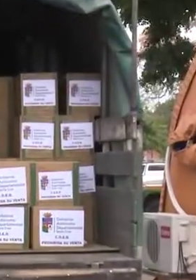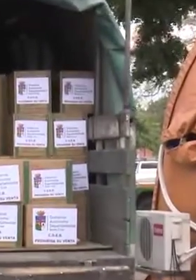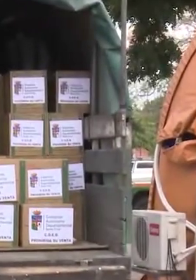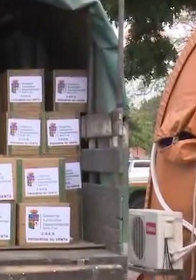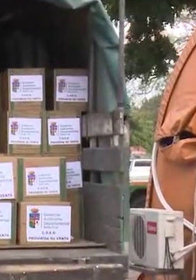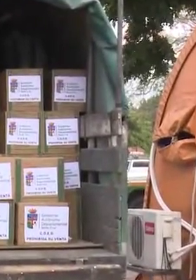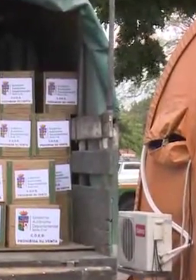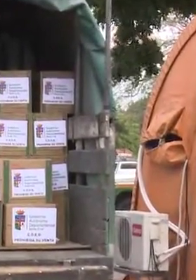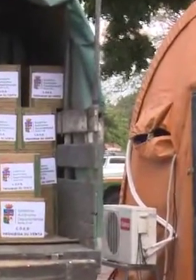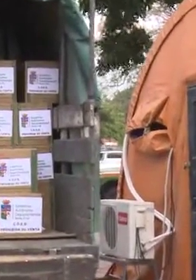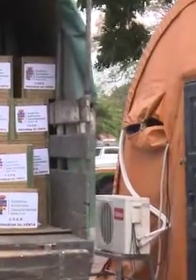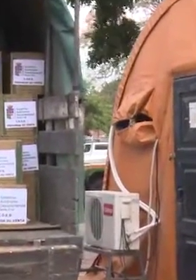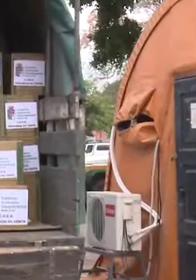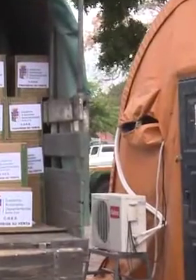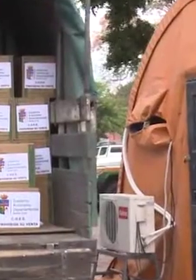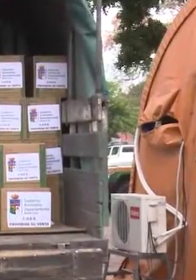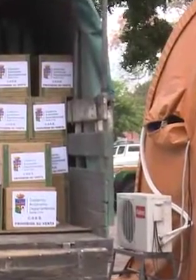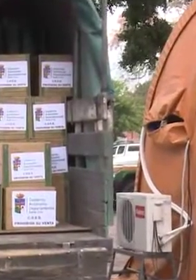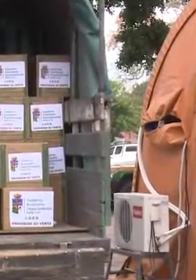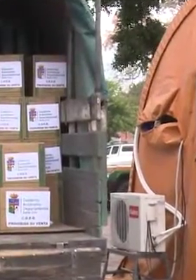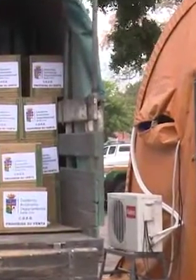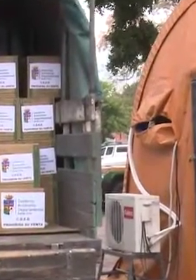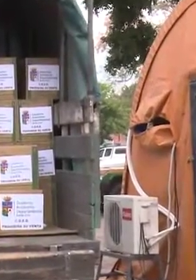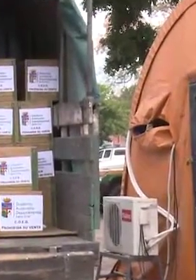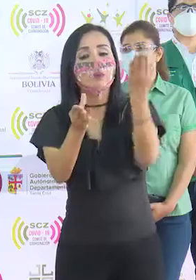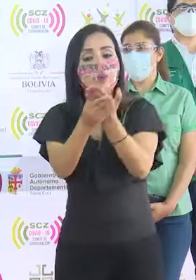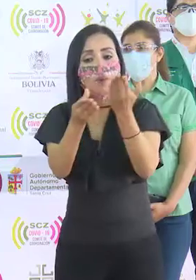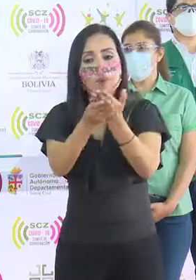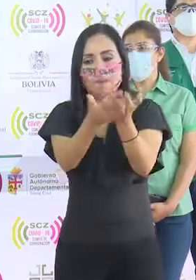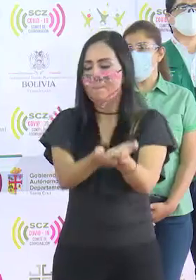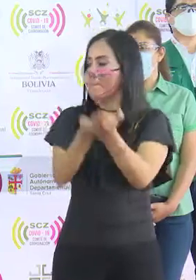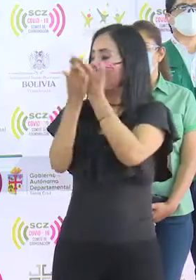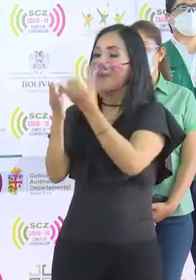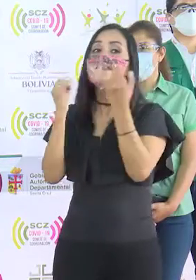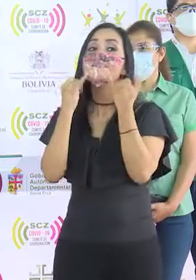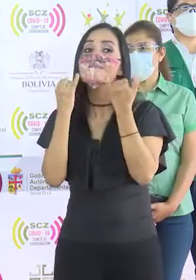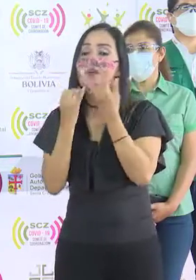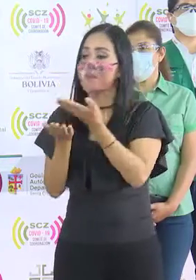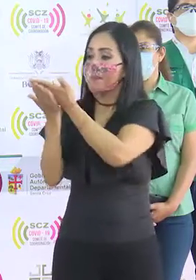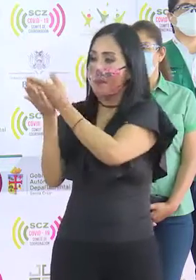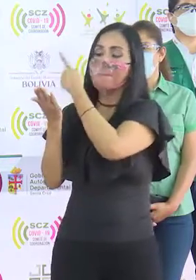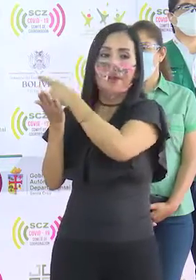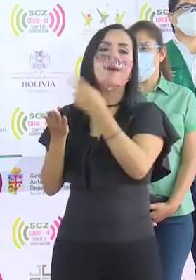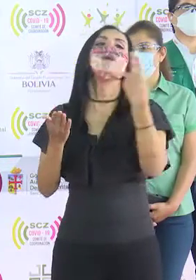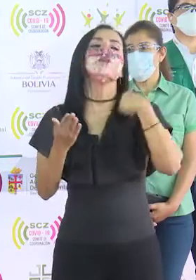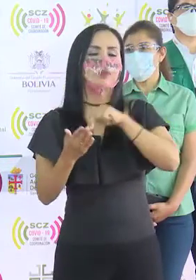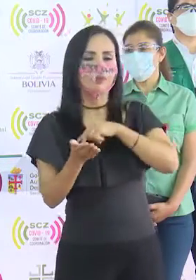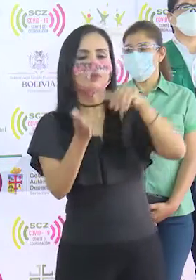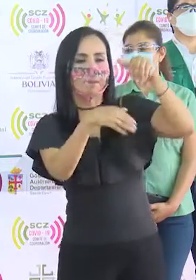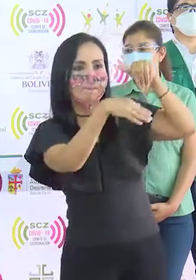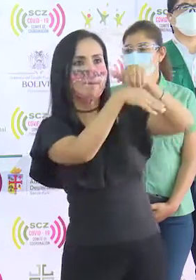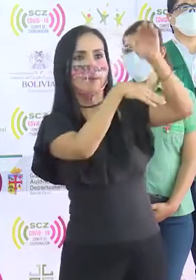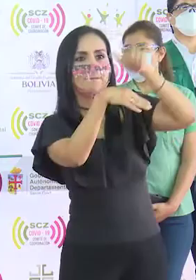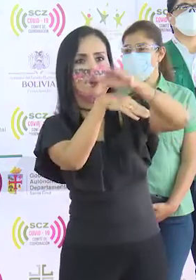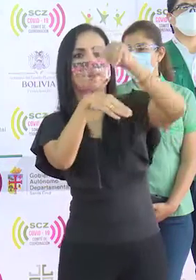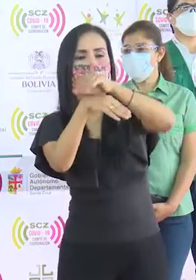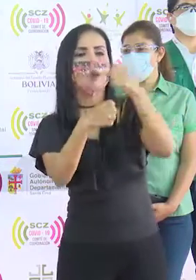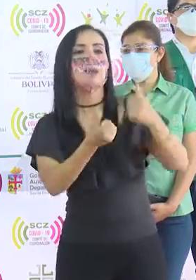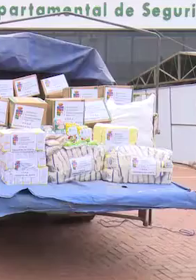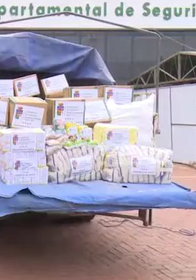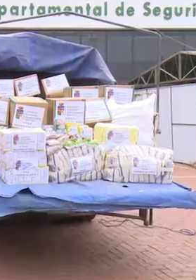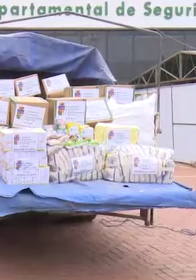los restantes están en los procesos de completar sus documentos e informes respectivos para que sigamos brindándoles el apoyo.